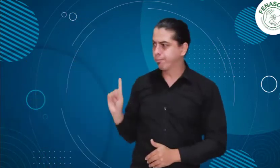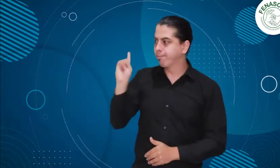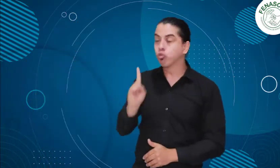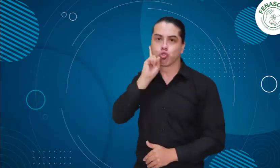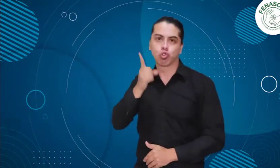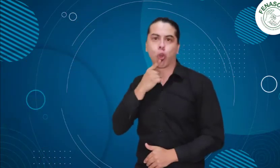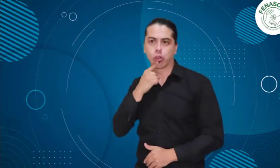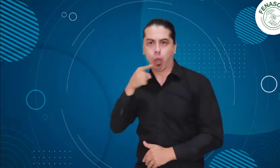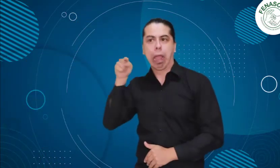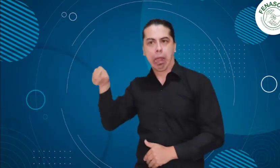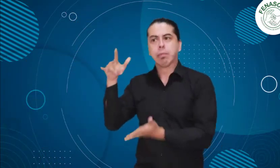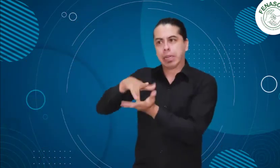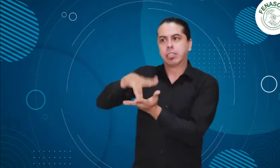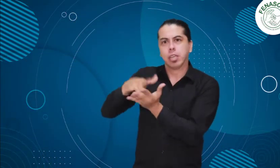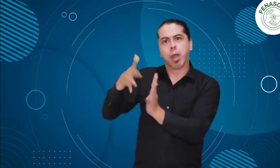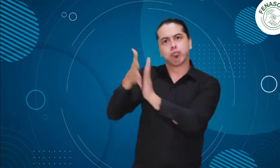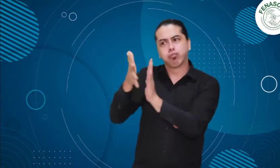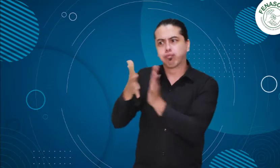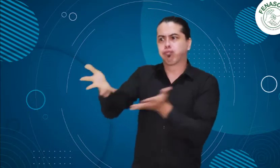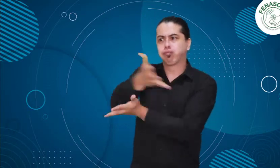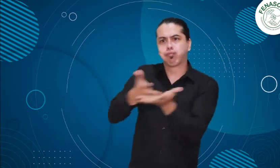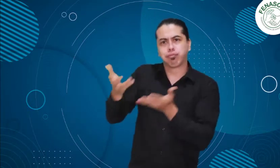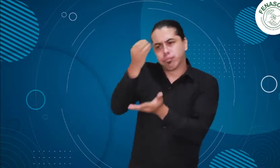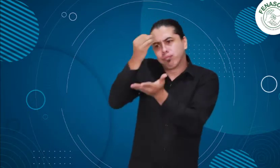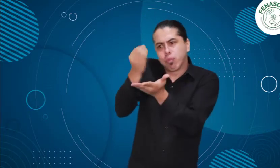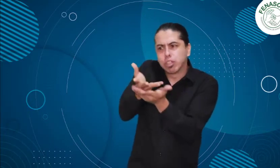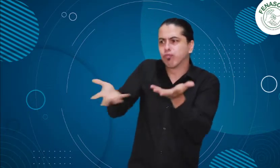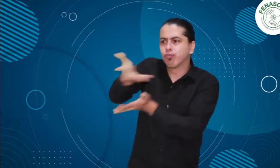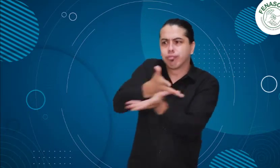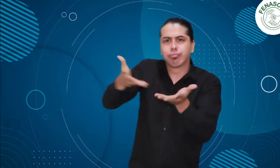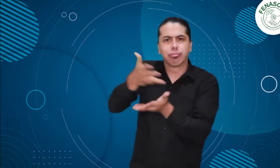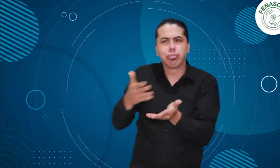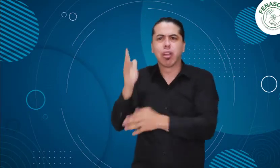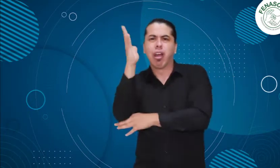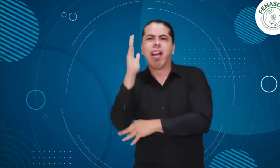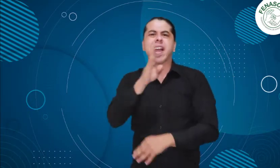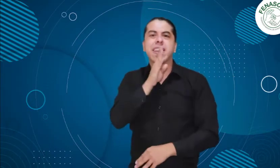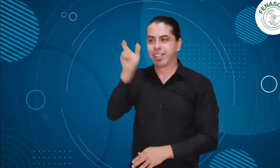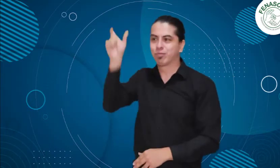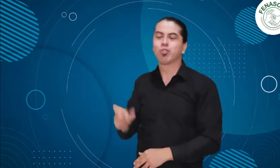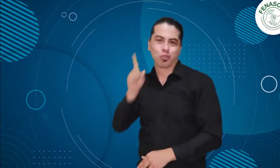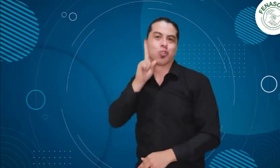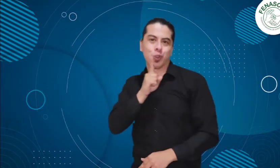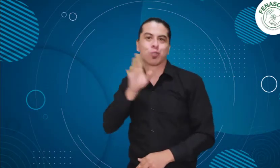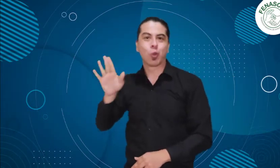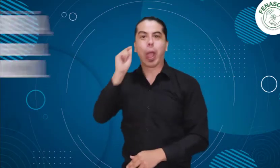representación de las organizaciones de Personas Sordas el señor Henry Mejía, Director General de la